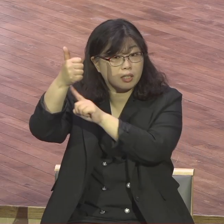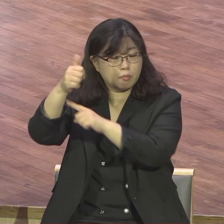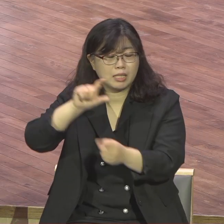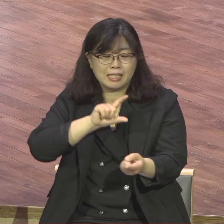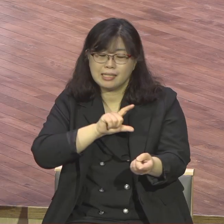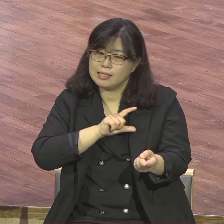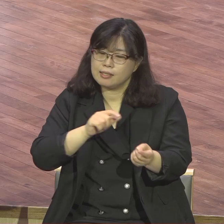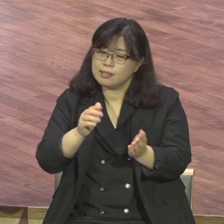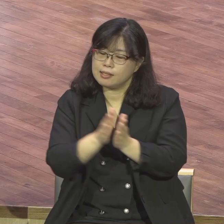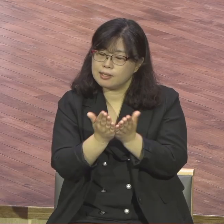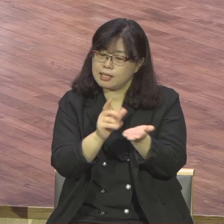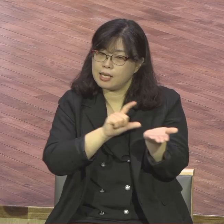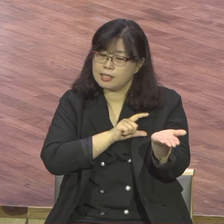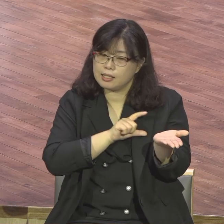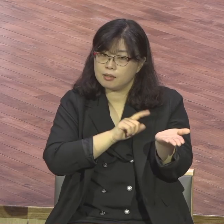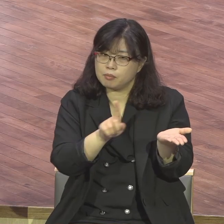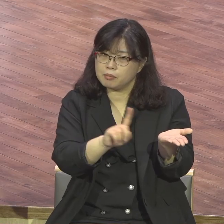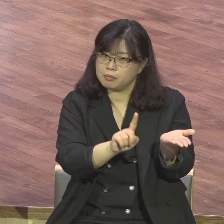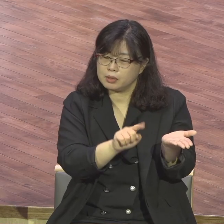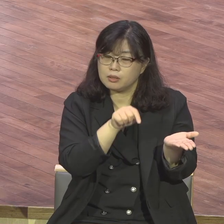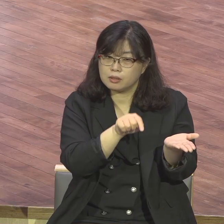심한 우울증에 빠지던 청년